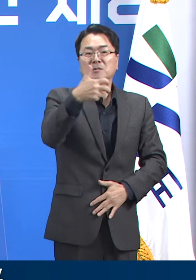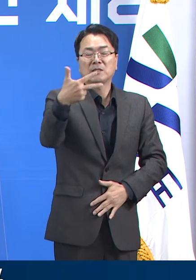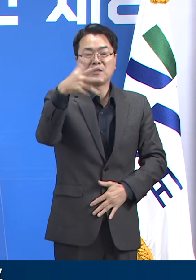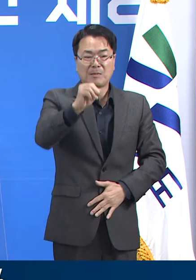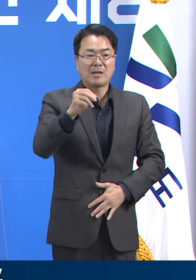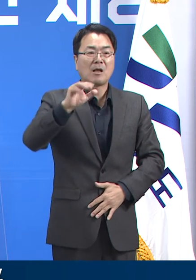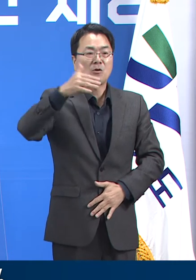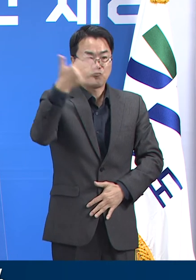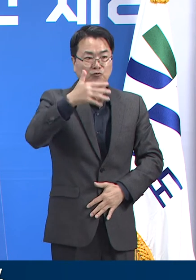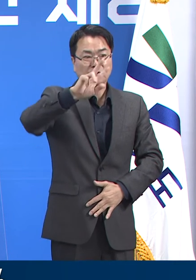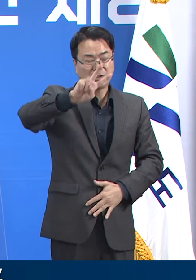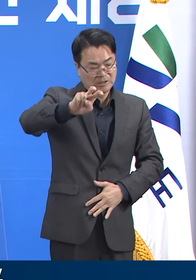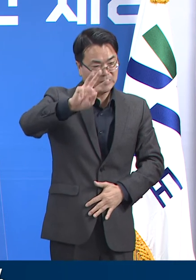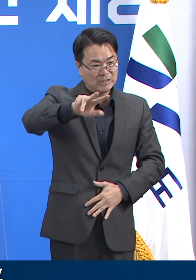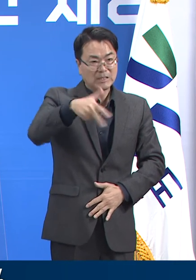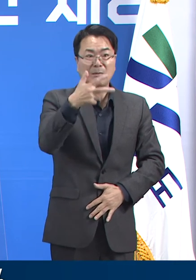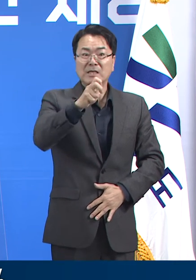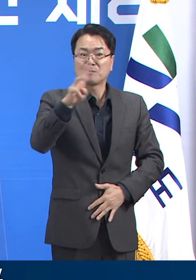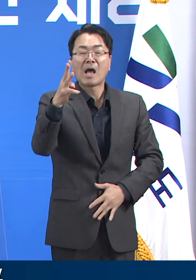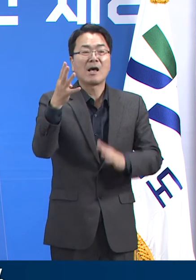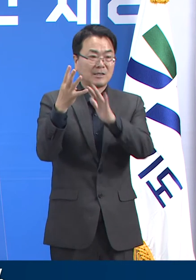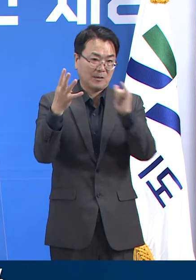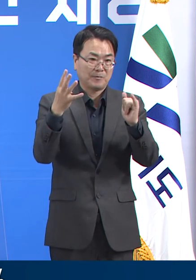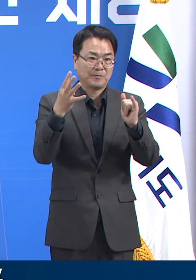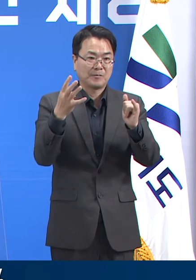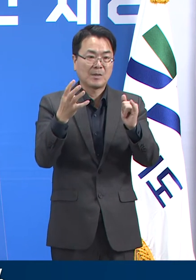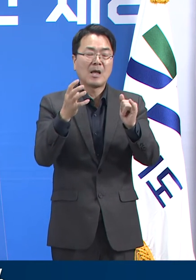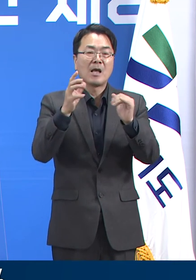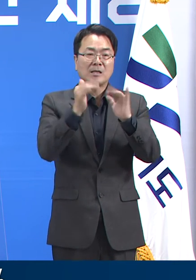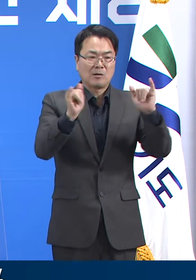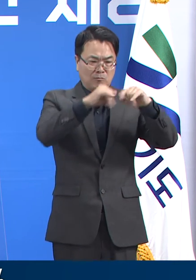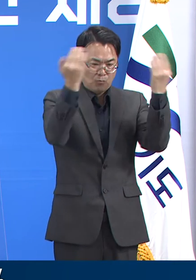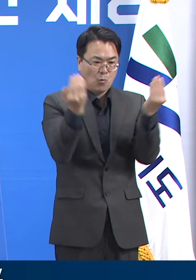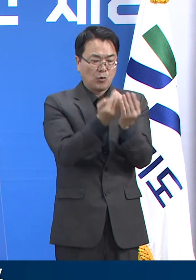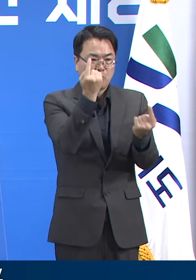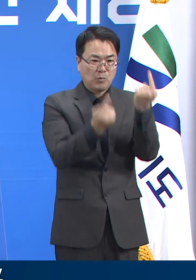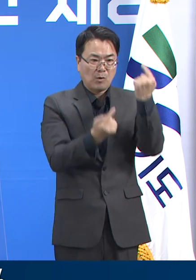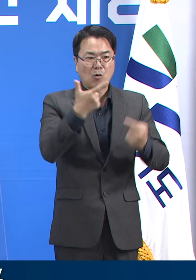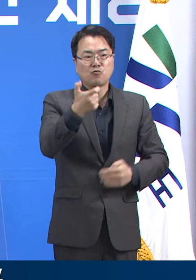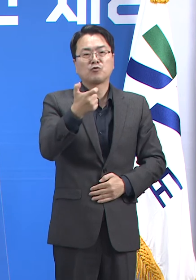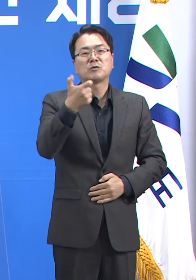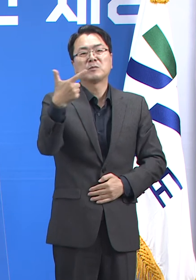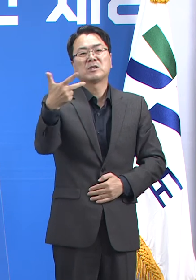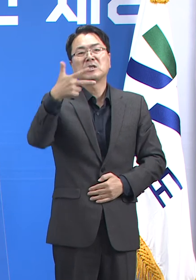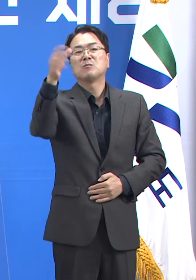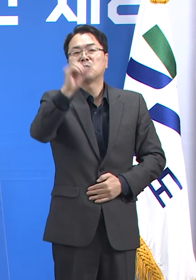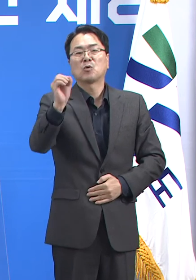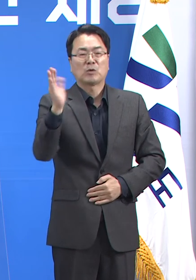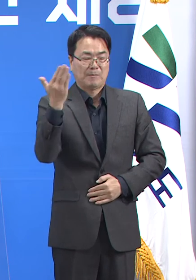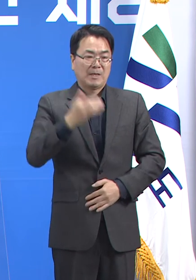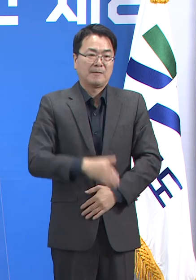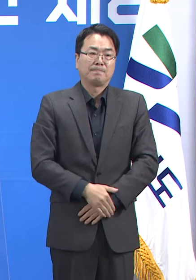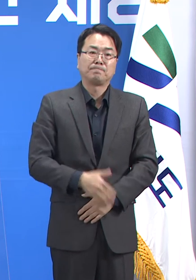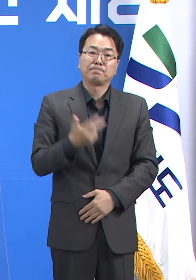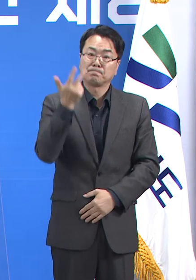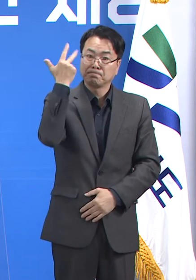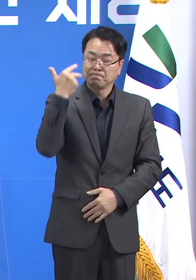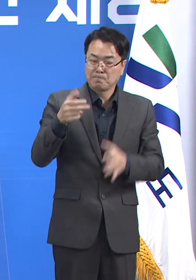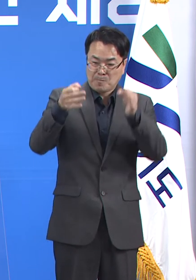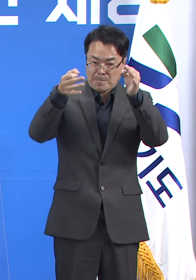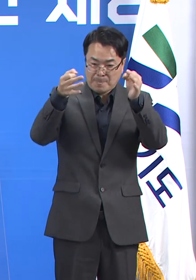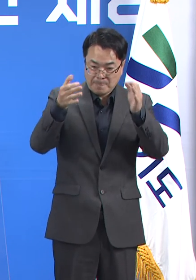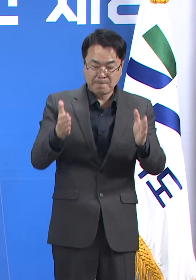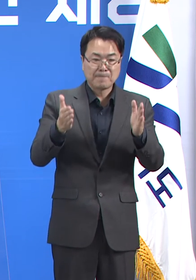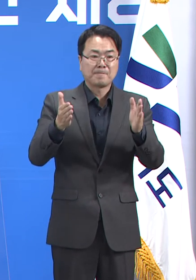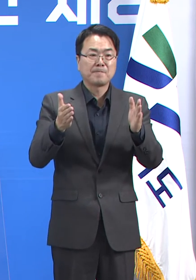,464명으로 도 인구 대비 63.7%입니다. 한편 지난 한 주간 도내 3